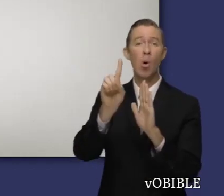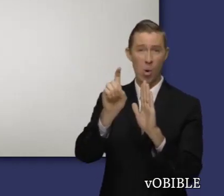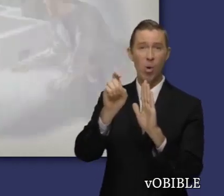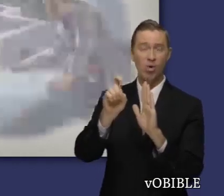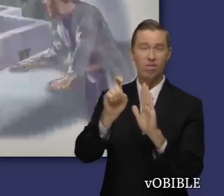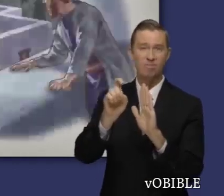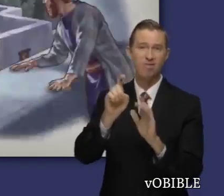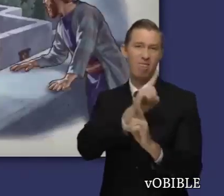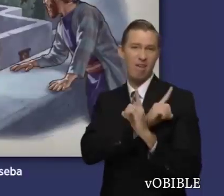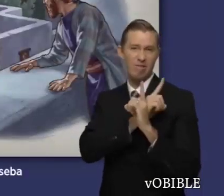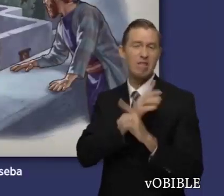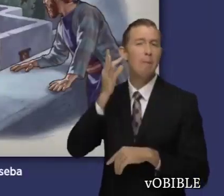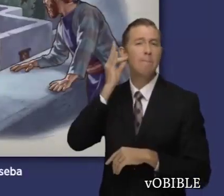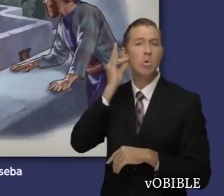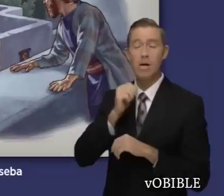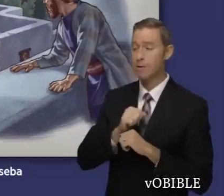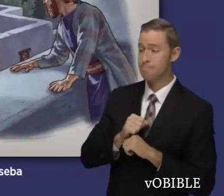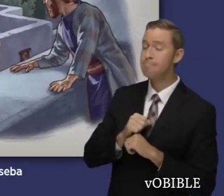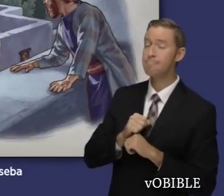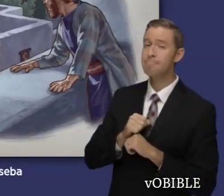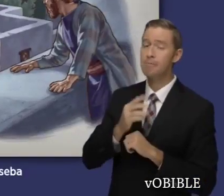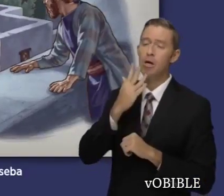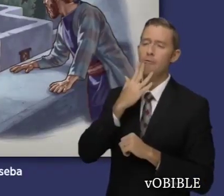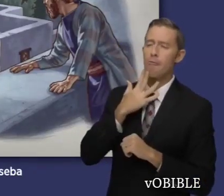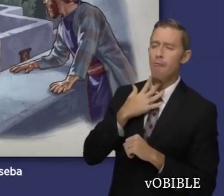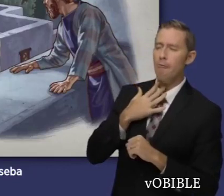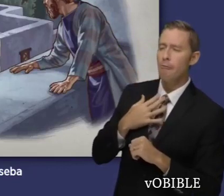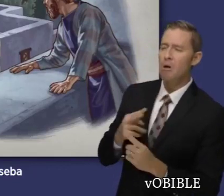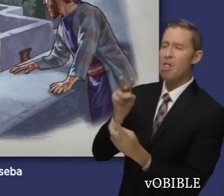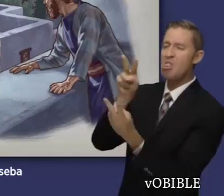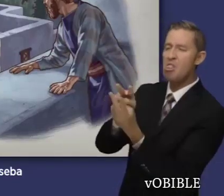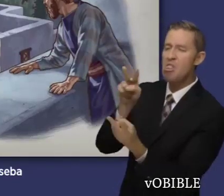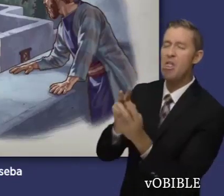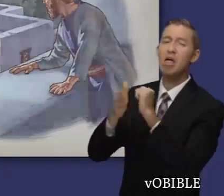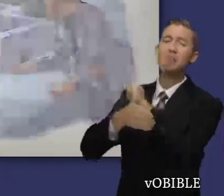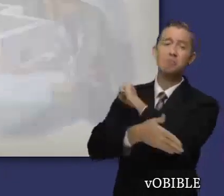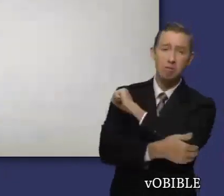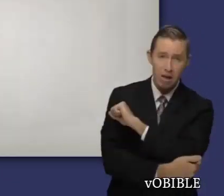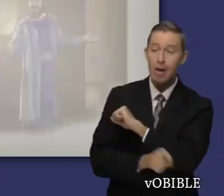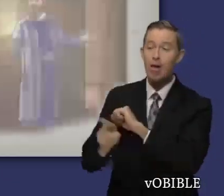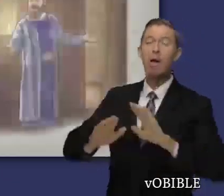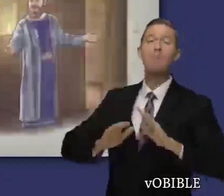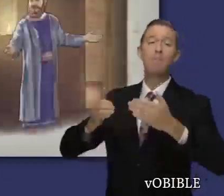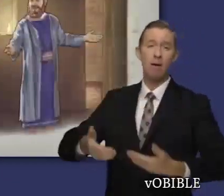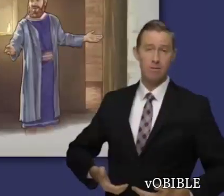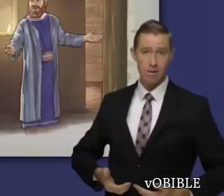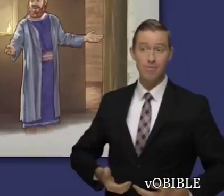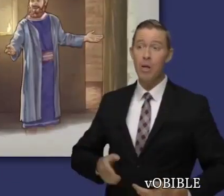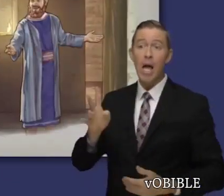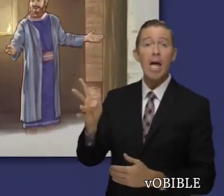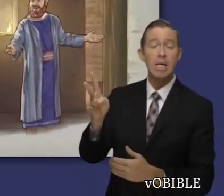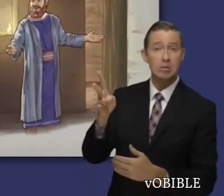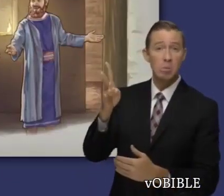El capítulo 11 cuenta uno de los peores momentos de la vida de David. Comete adulterio con Batseba, la deja